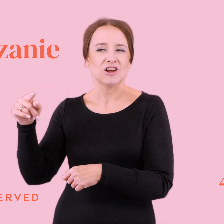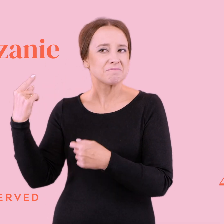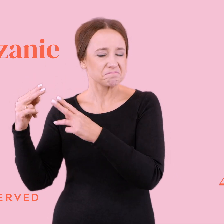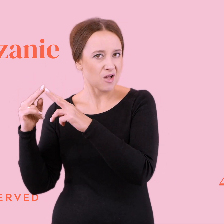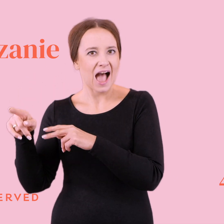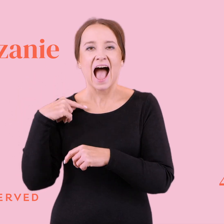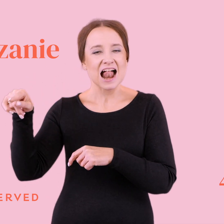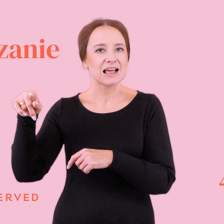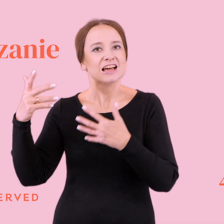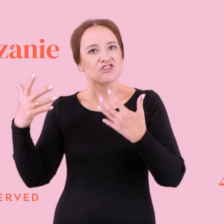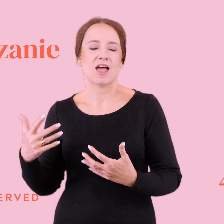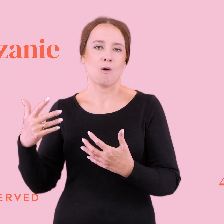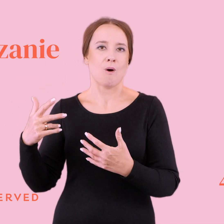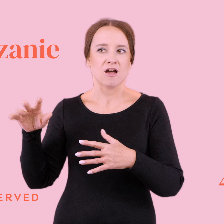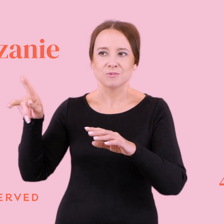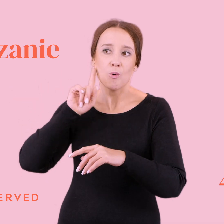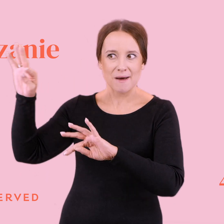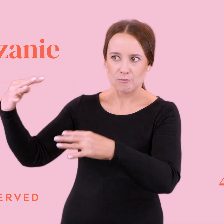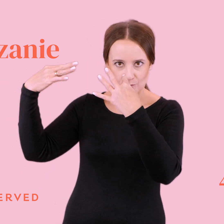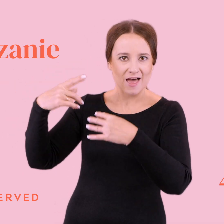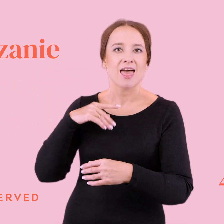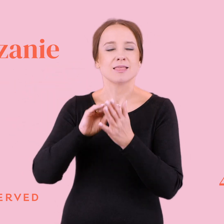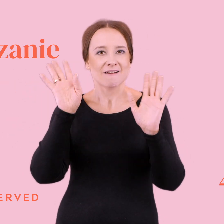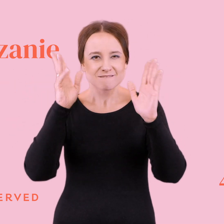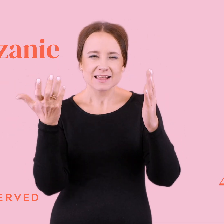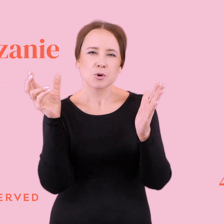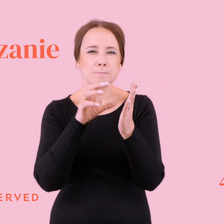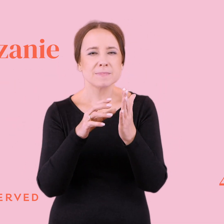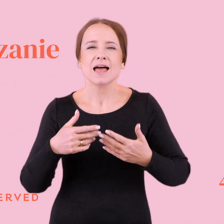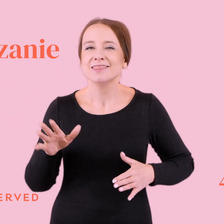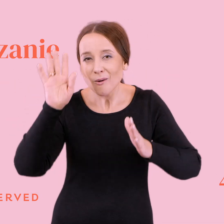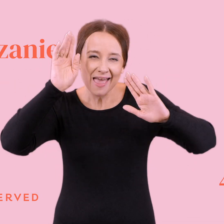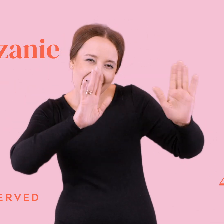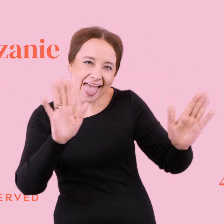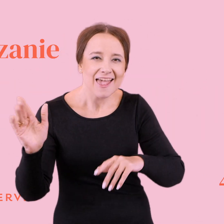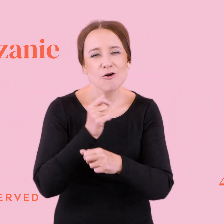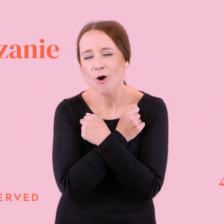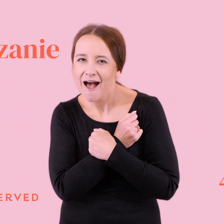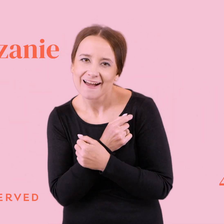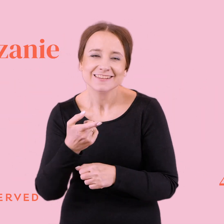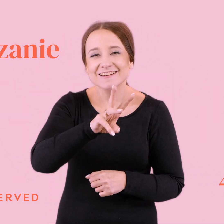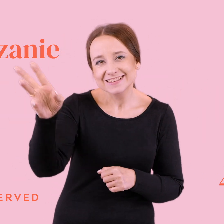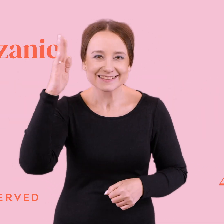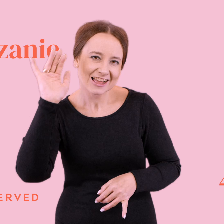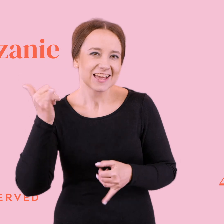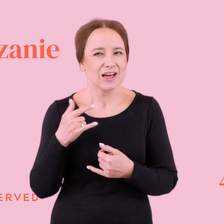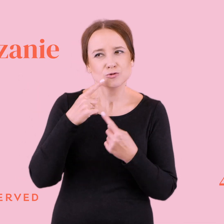siebie jego uwagę, to napisała na fejsie taki status no hej kochani, czy znacie może jakieś świetne głośniki albo